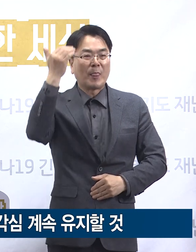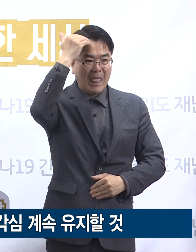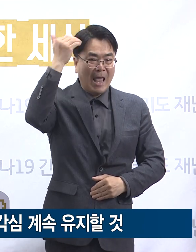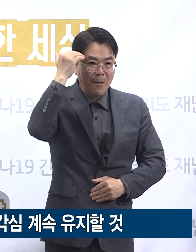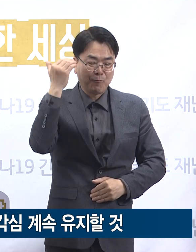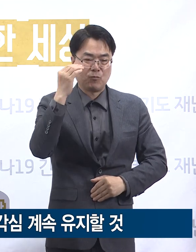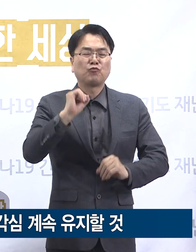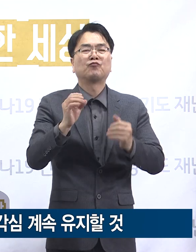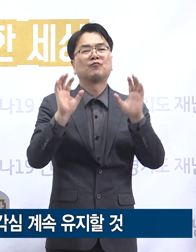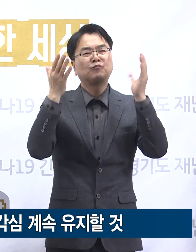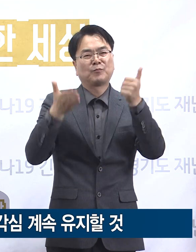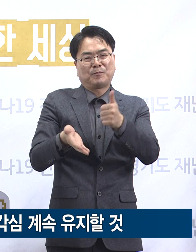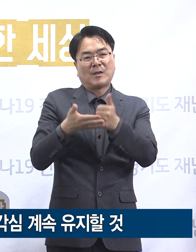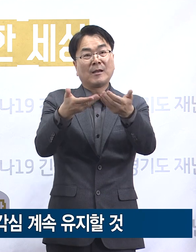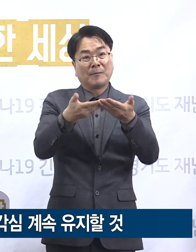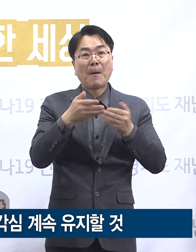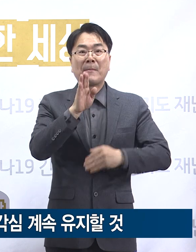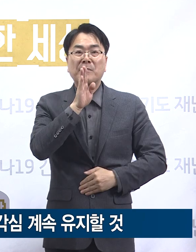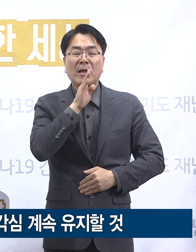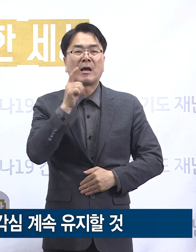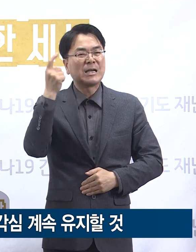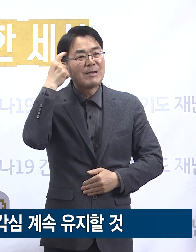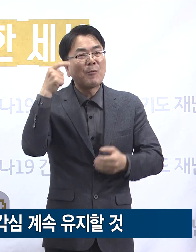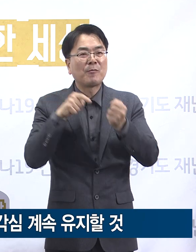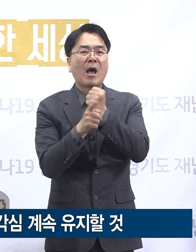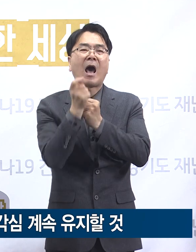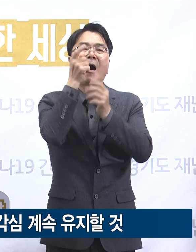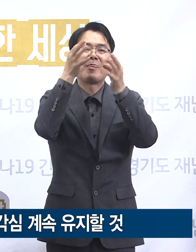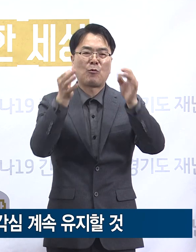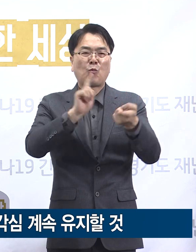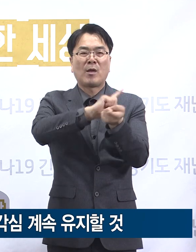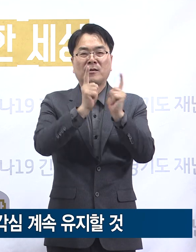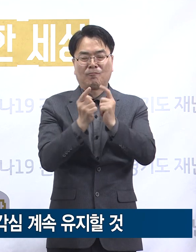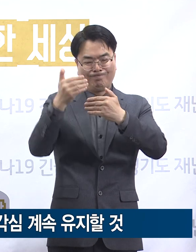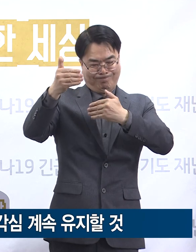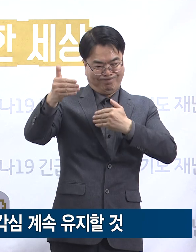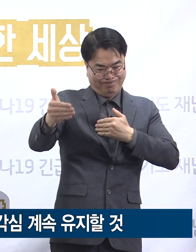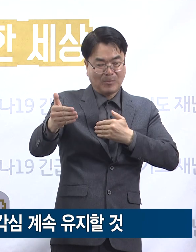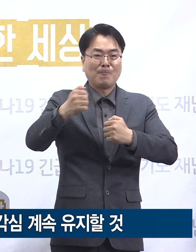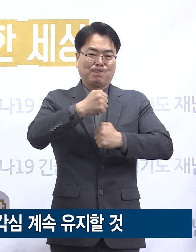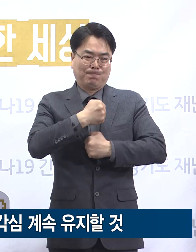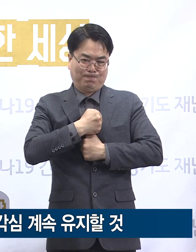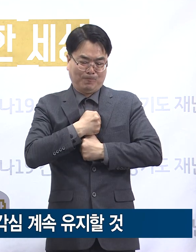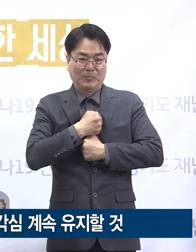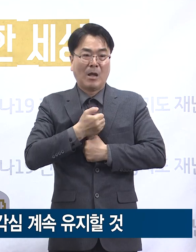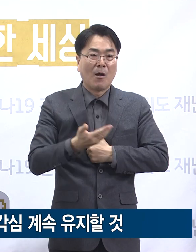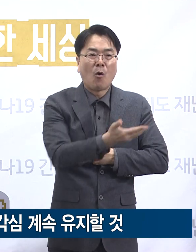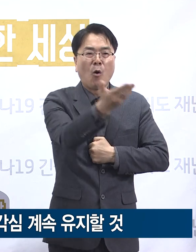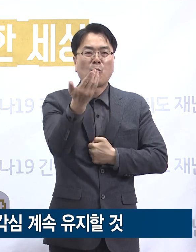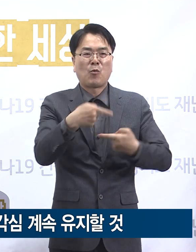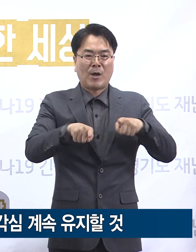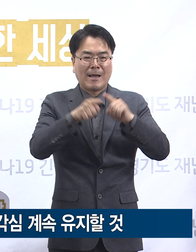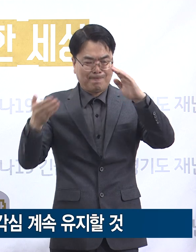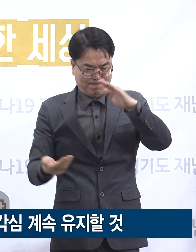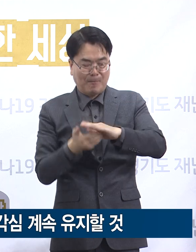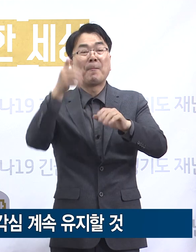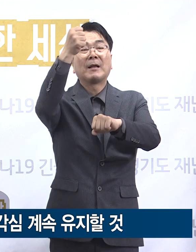있습니다. 이는 근 한 달 동안 계속된 물리적 거리 두기를 통해 도민 여러분과 함께 이뤄낸 성과입니다.